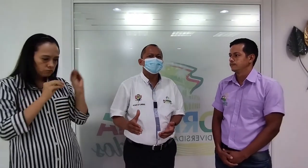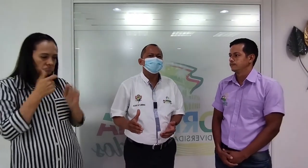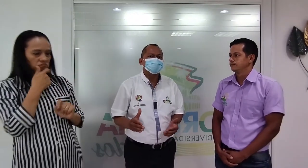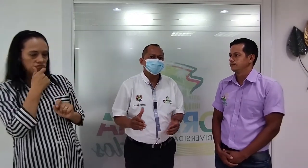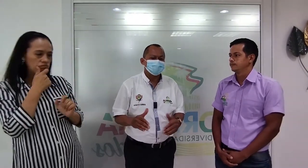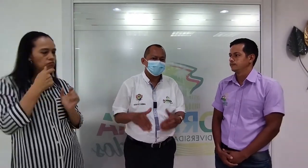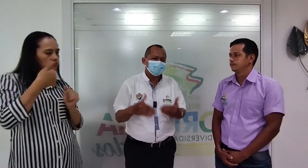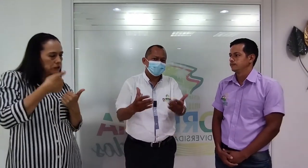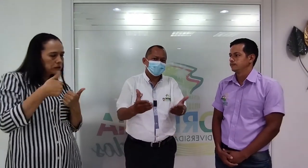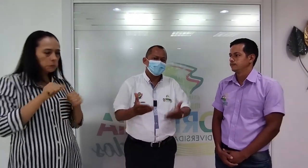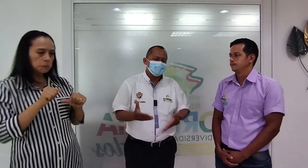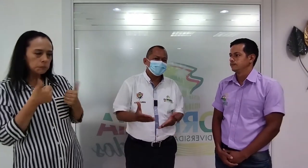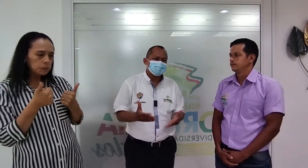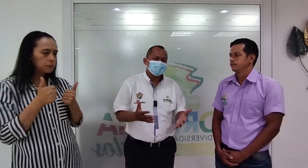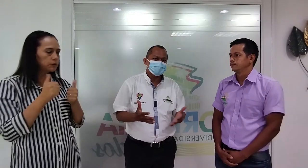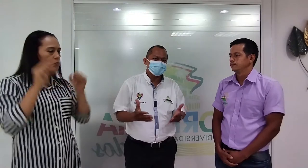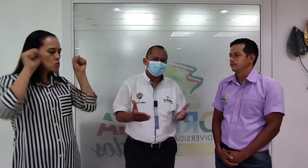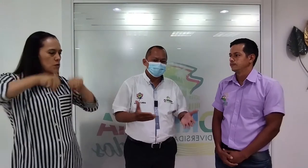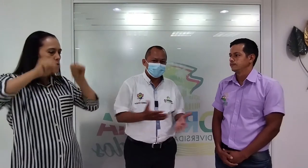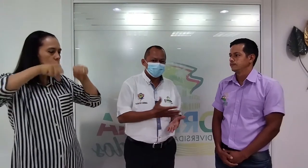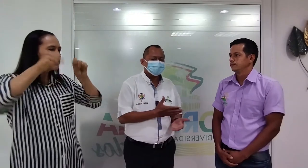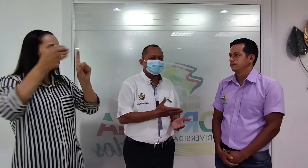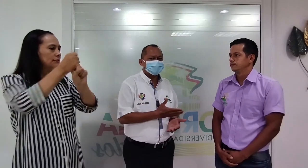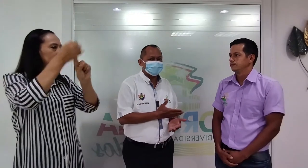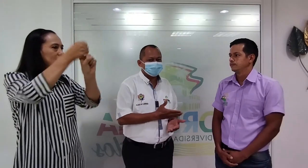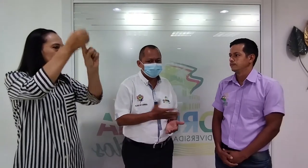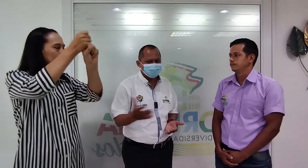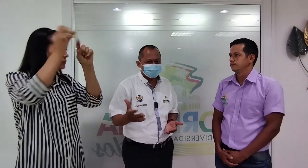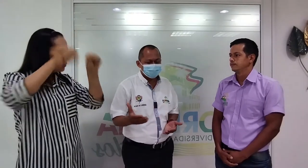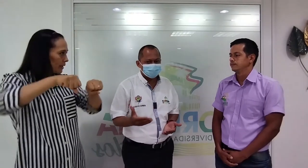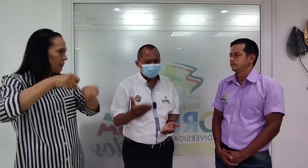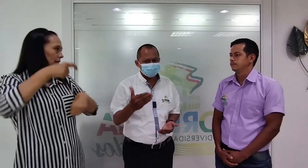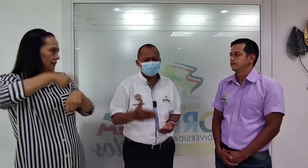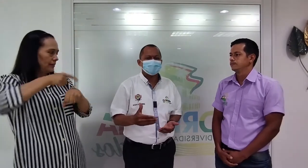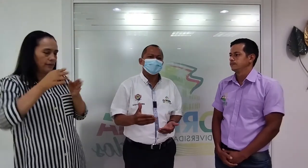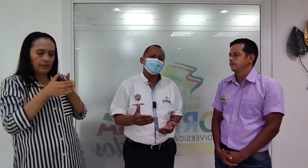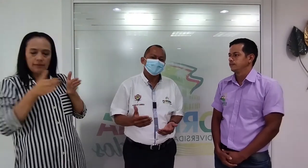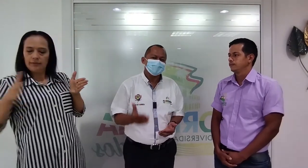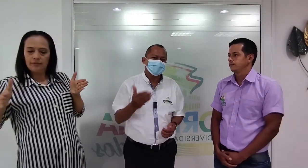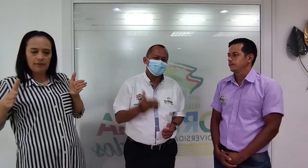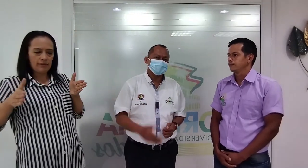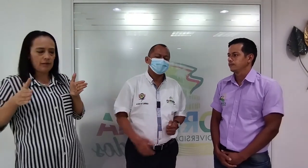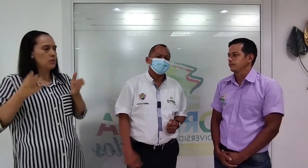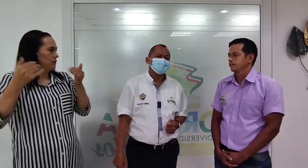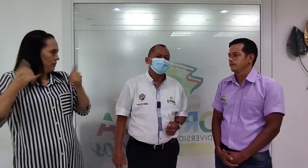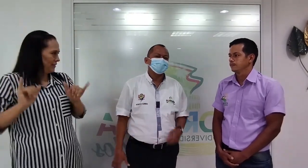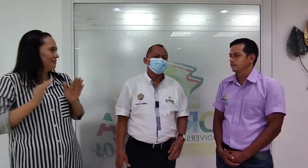para alcanzar esos resultados en el tiempo que nos hace falta de nuestra administración.